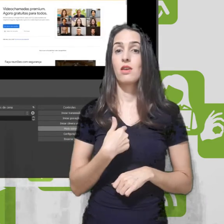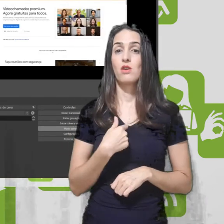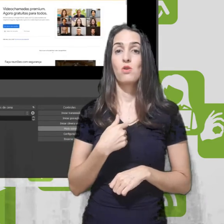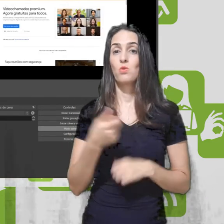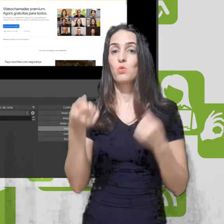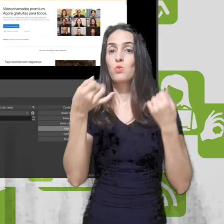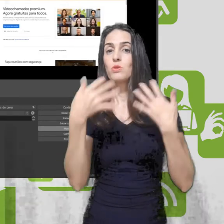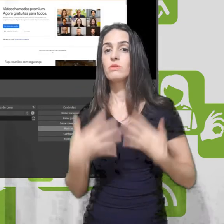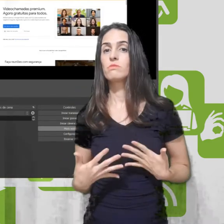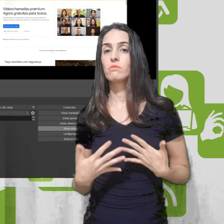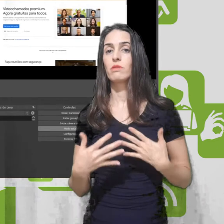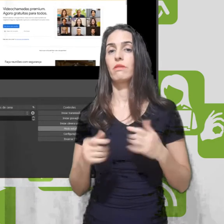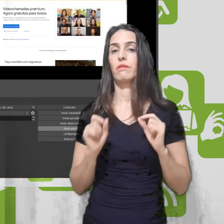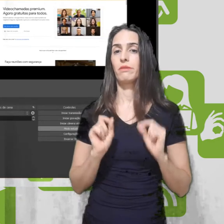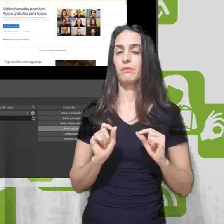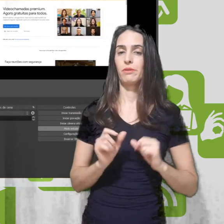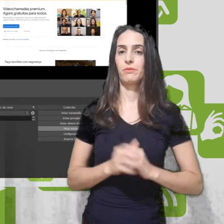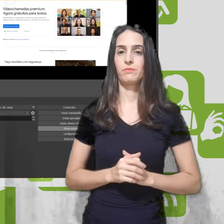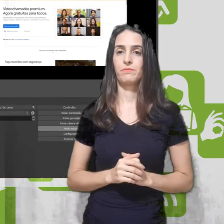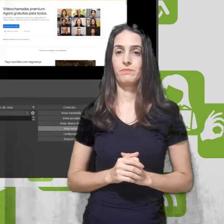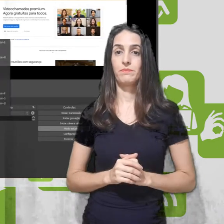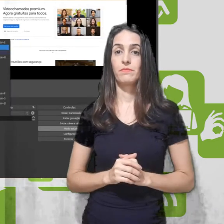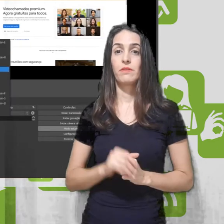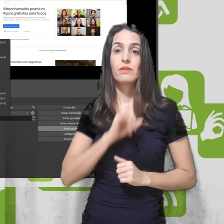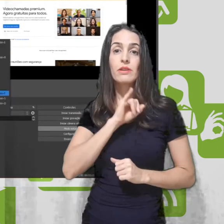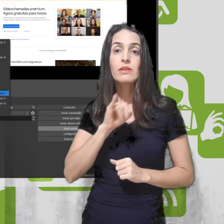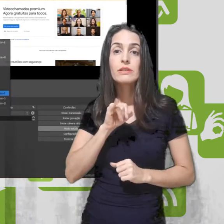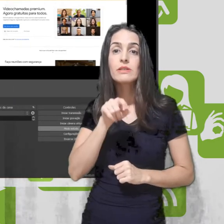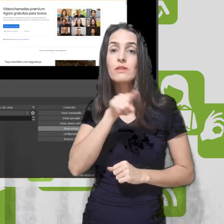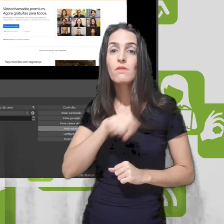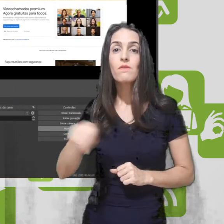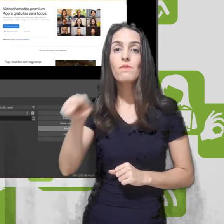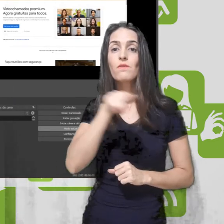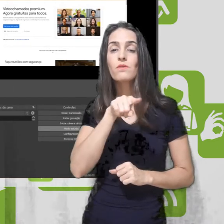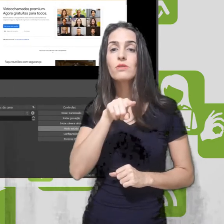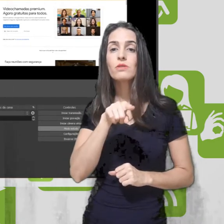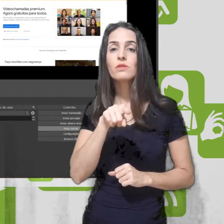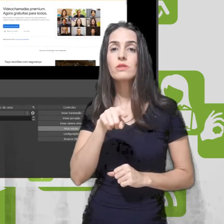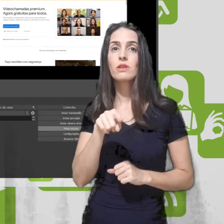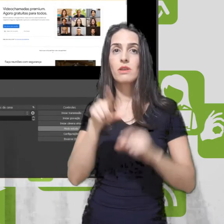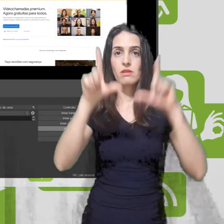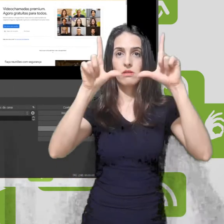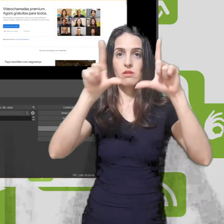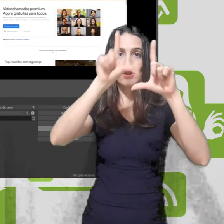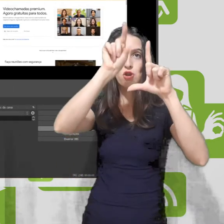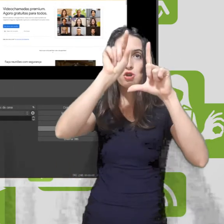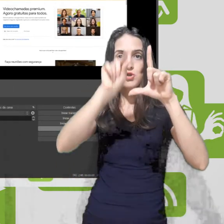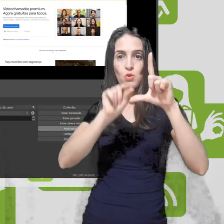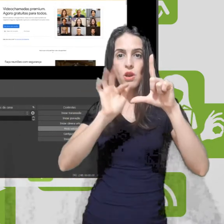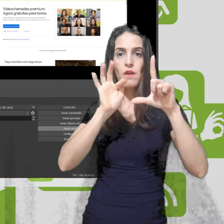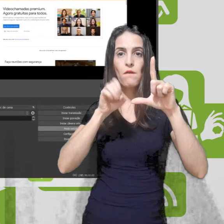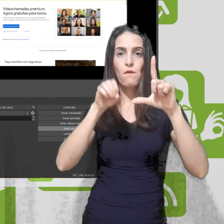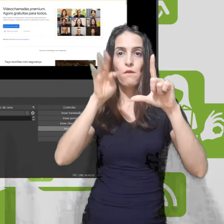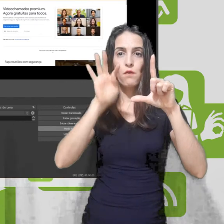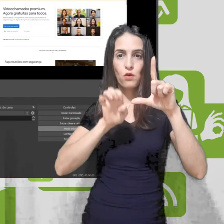É que se você colocar aqui a fonte e ela estiver